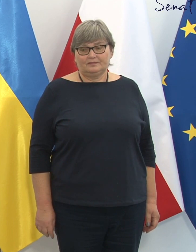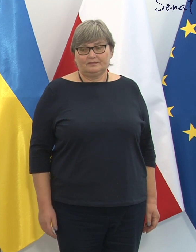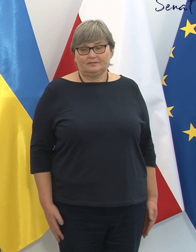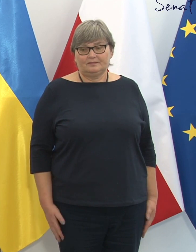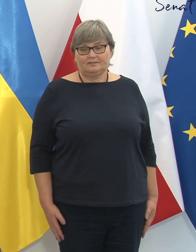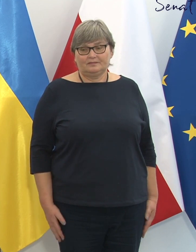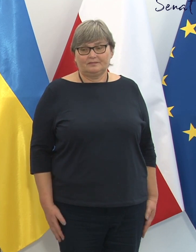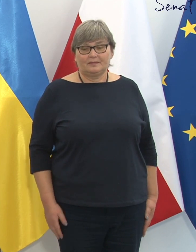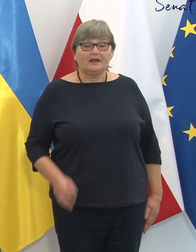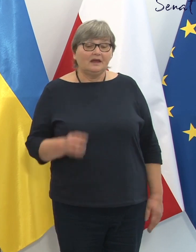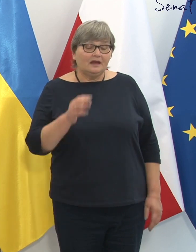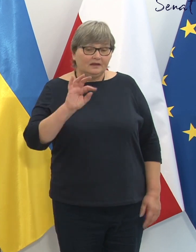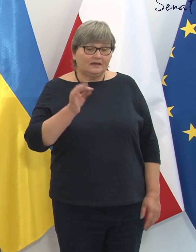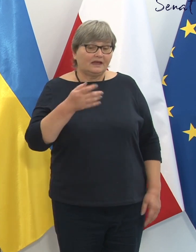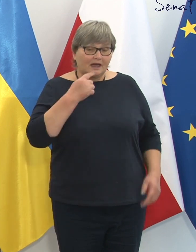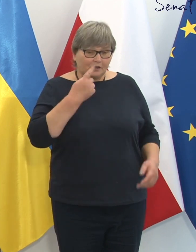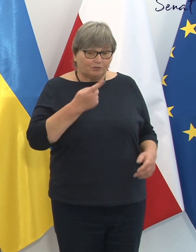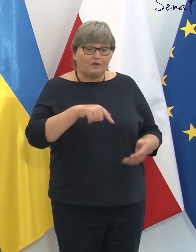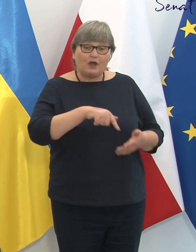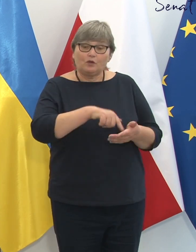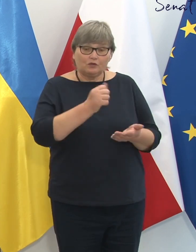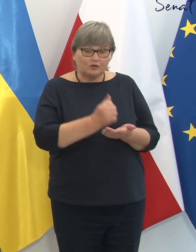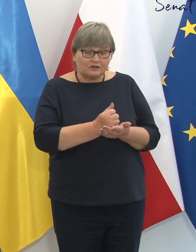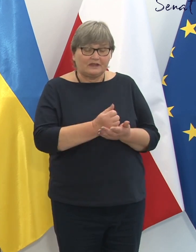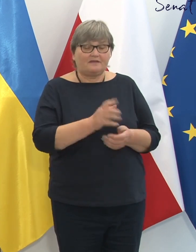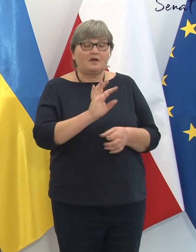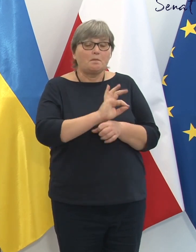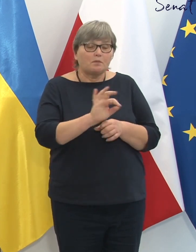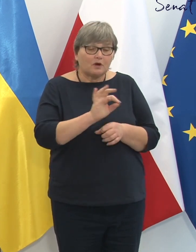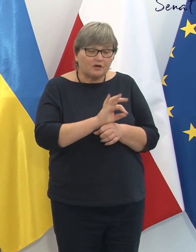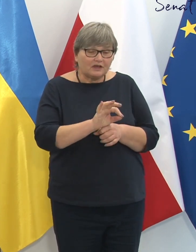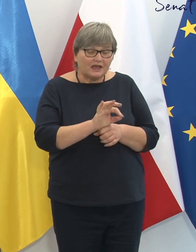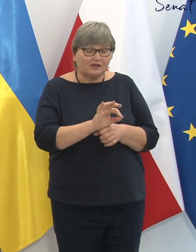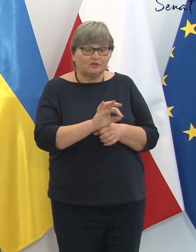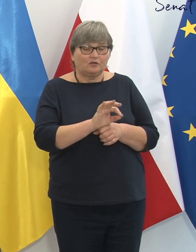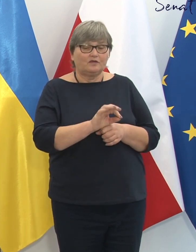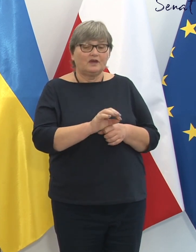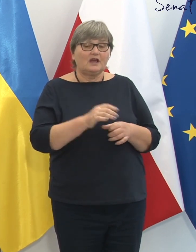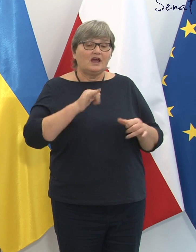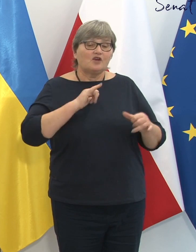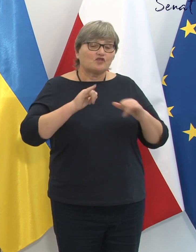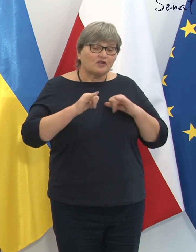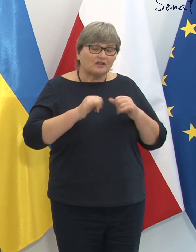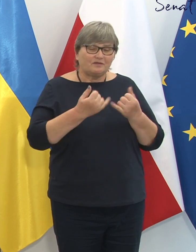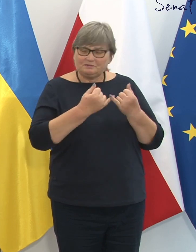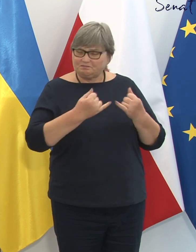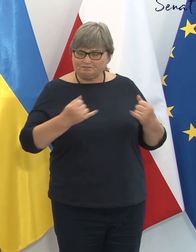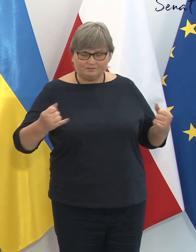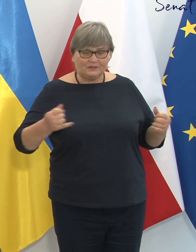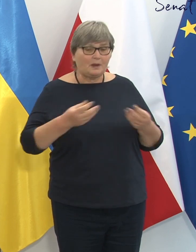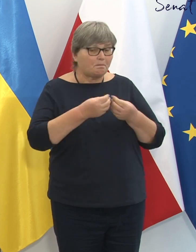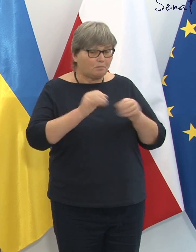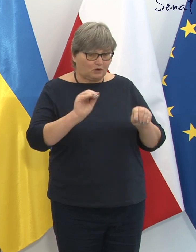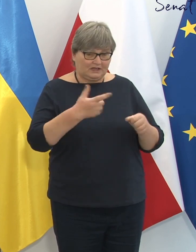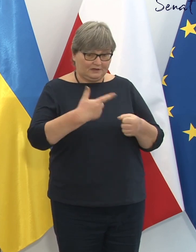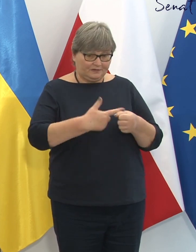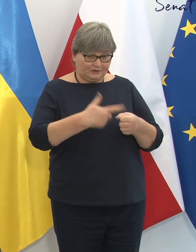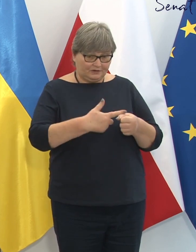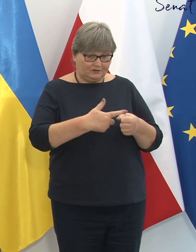Tak jak mówię, ustaw jest, projektów legislacyjnych jest grubo ponad 20,